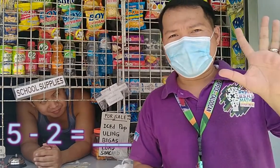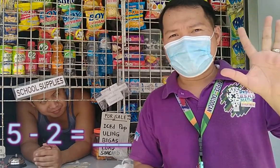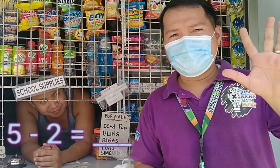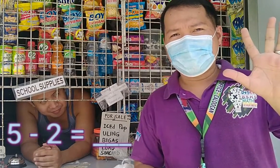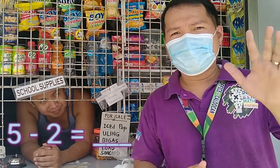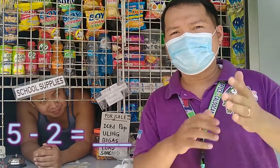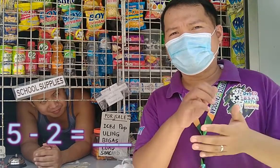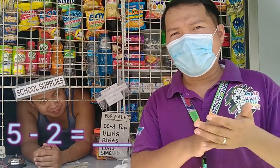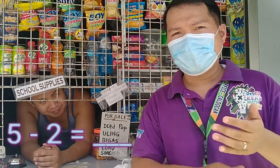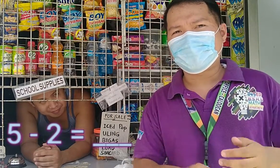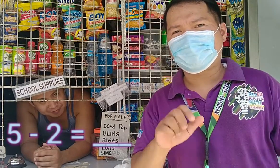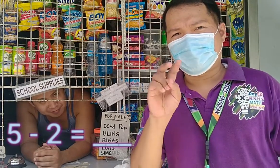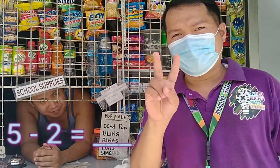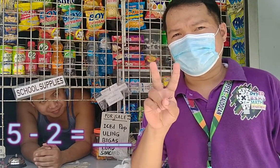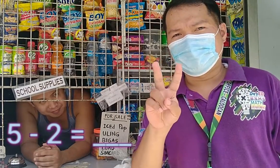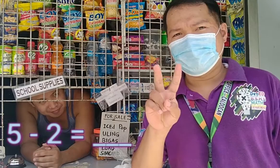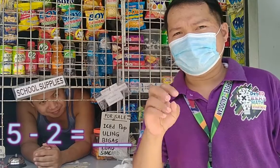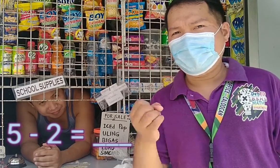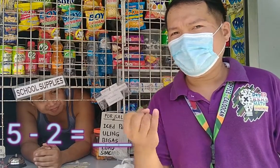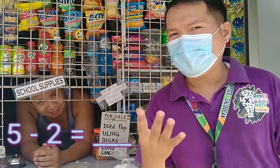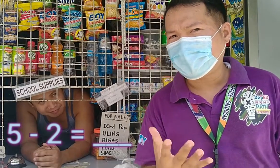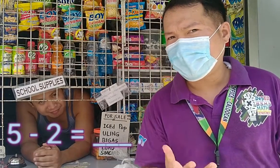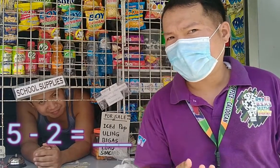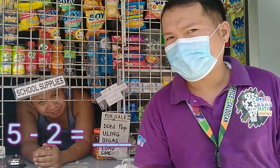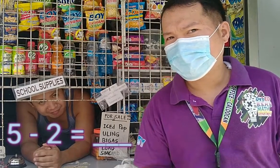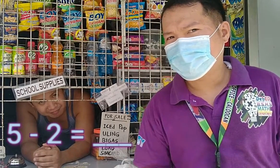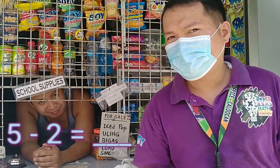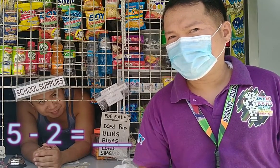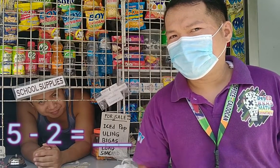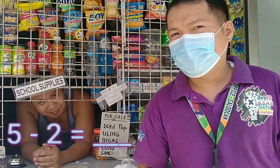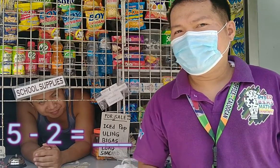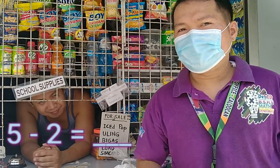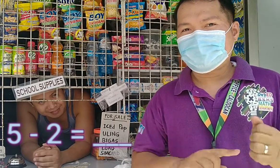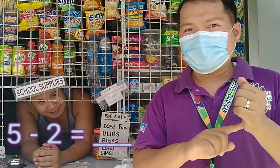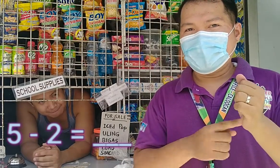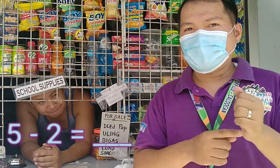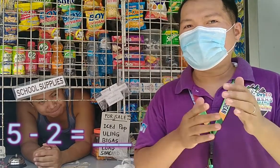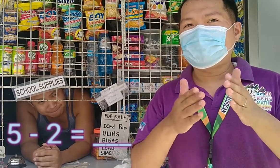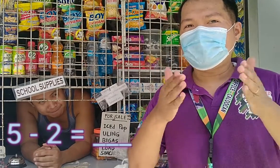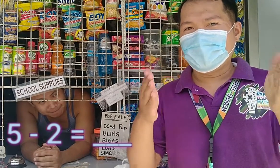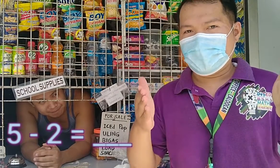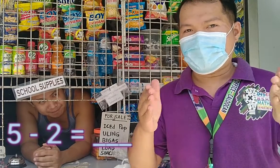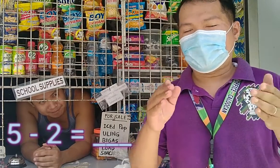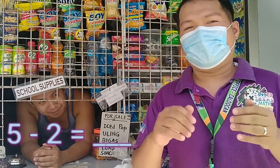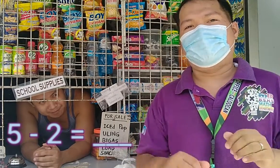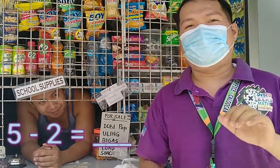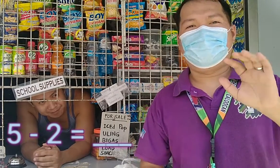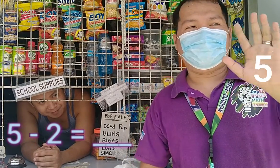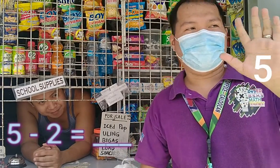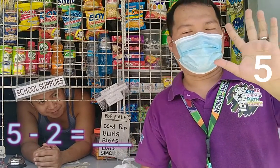minus 2. Ilan kaya? Start with a bigger number, 5.